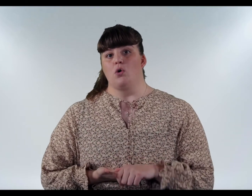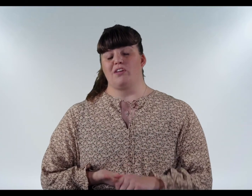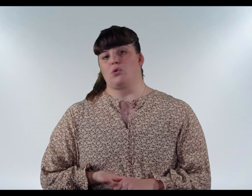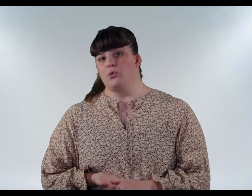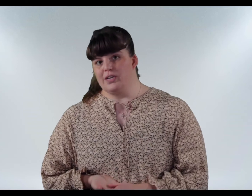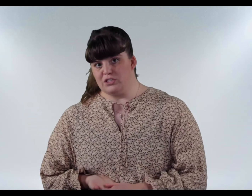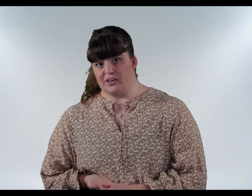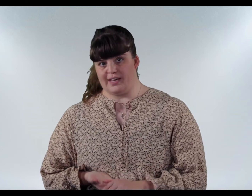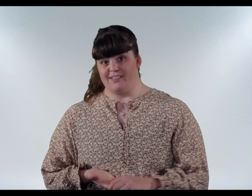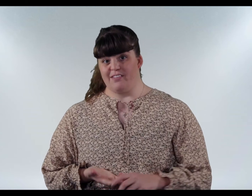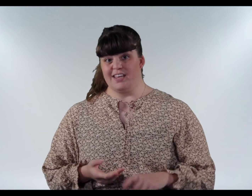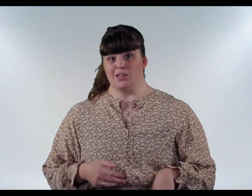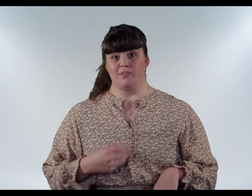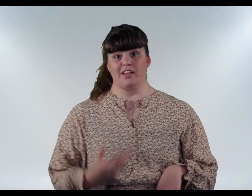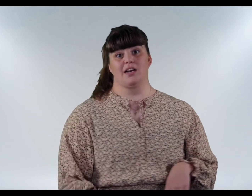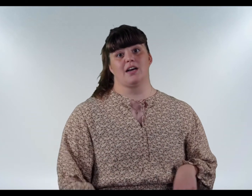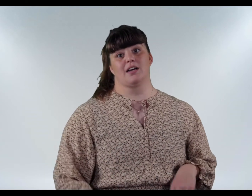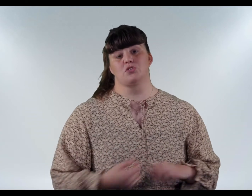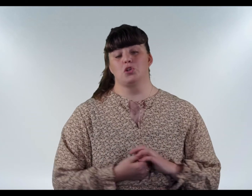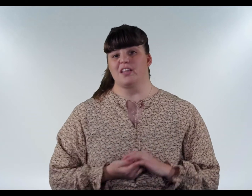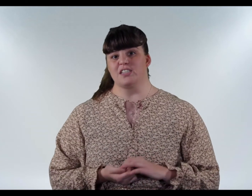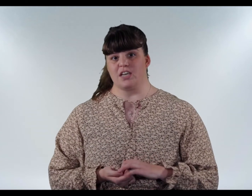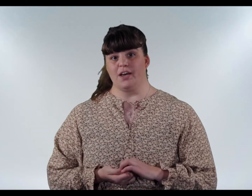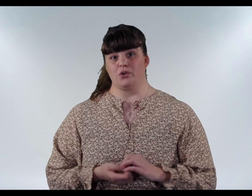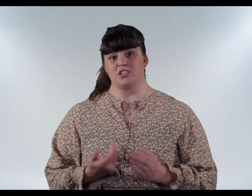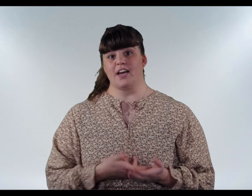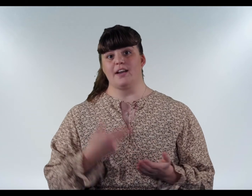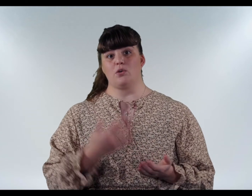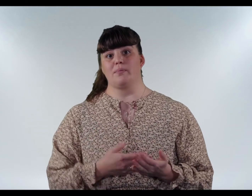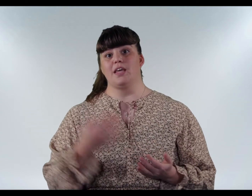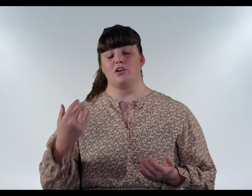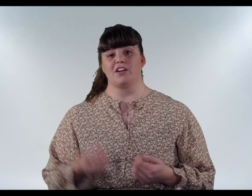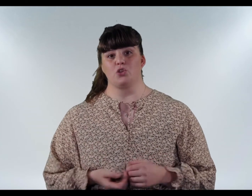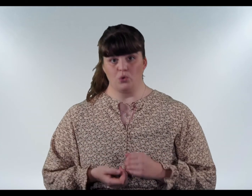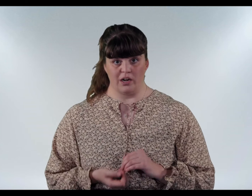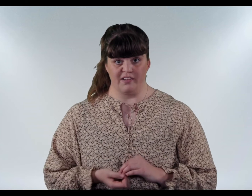vera góður leysfélagi ef að við ætlum að vera að stunda þess að hegðurna særa og meiða að vera dónalega væðra?